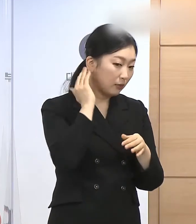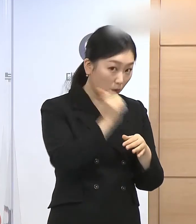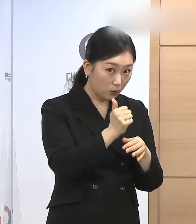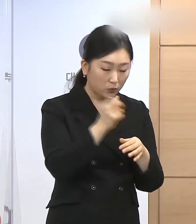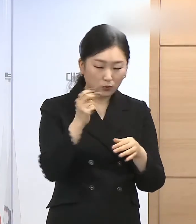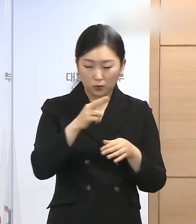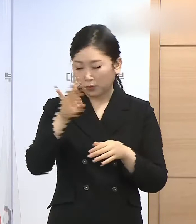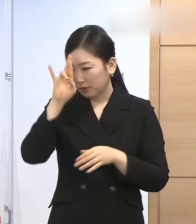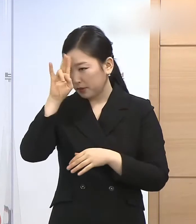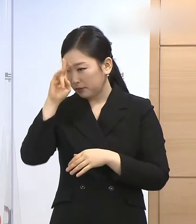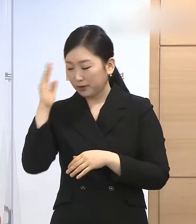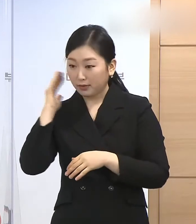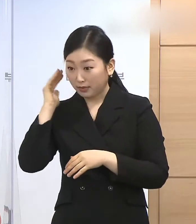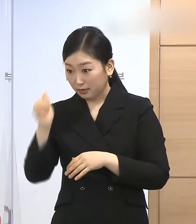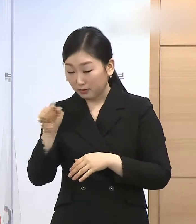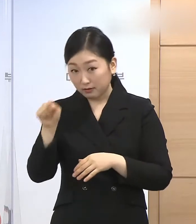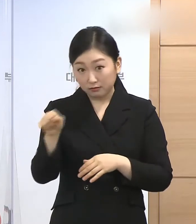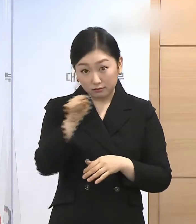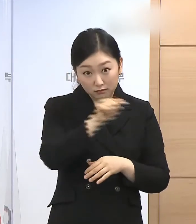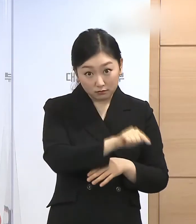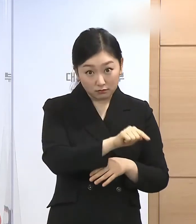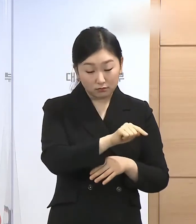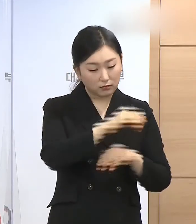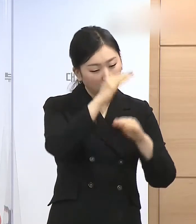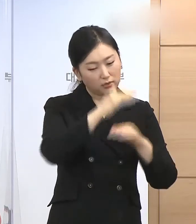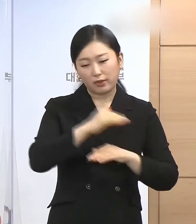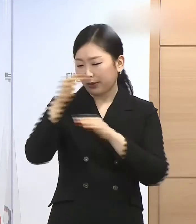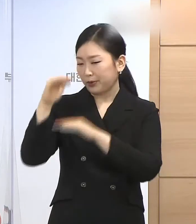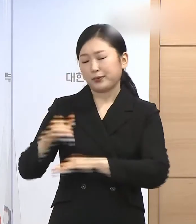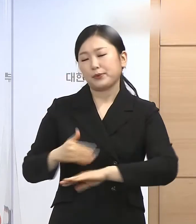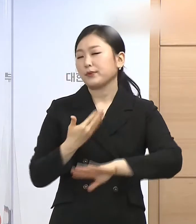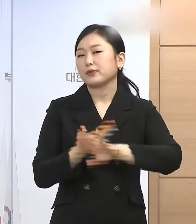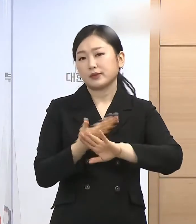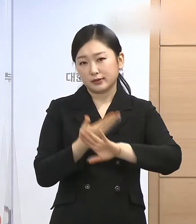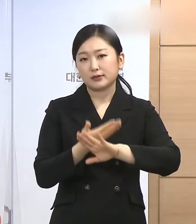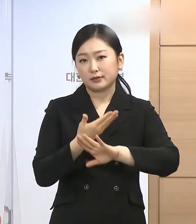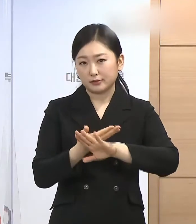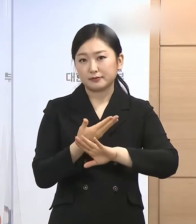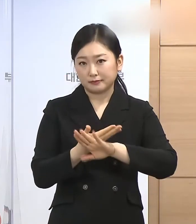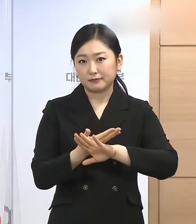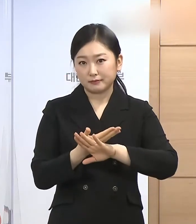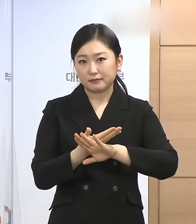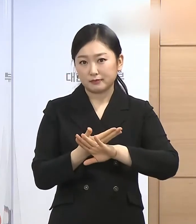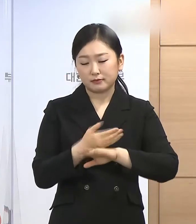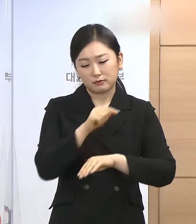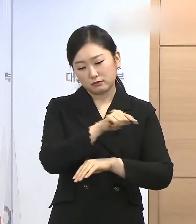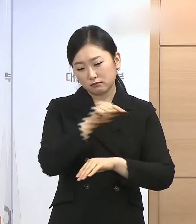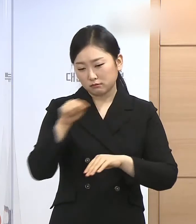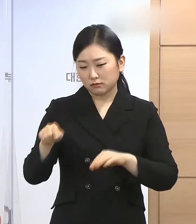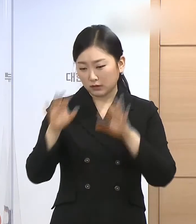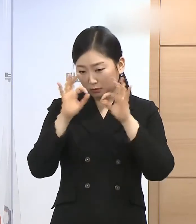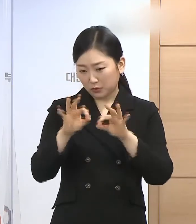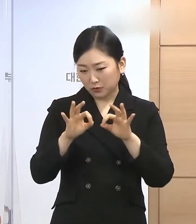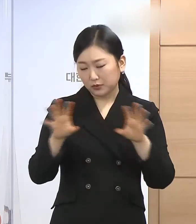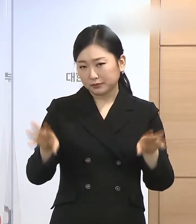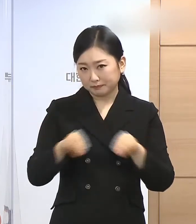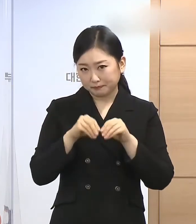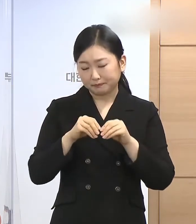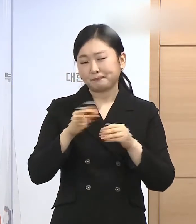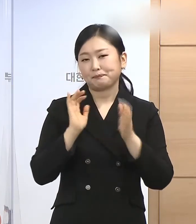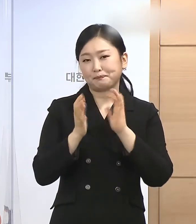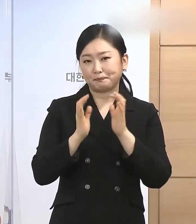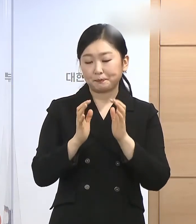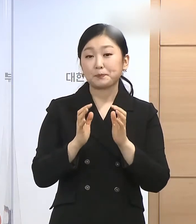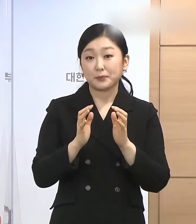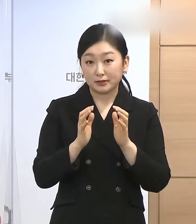그 사항의 내용이 다릅니다. 그러한 부분도 고려가 된 것으로 알고 있고요. 또